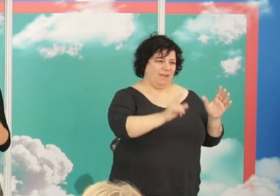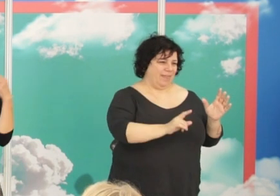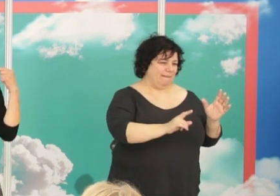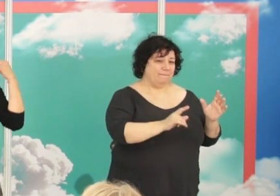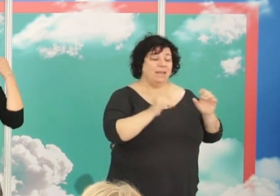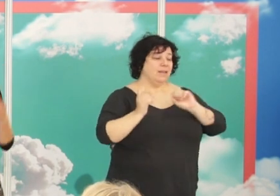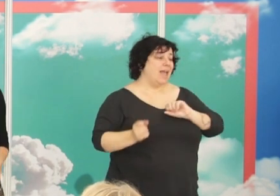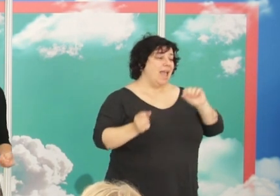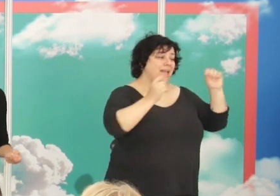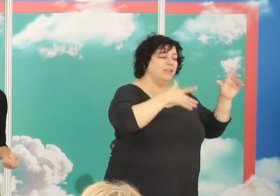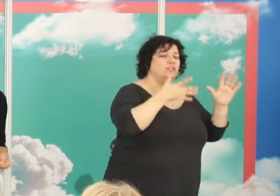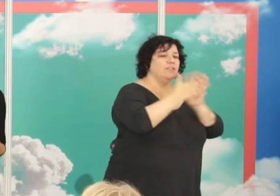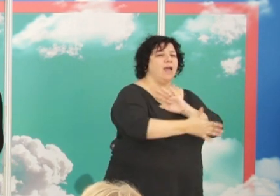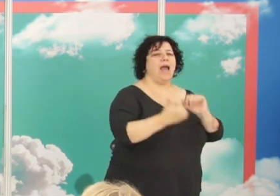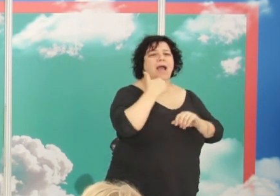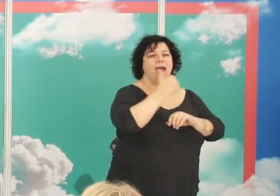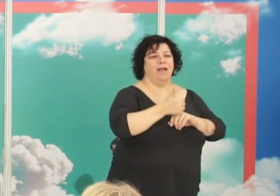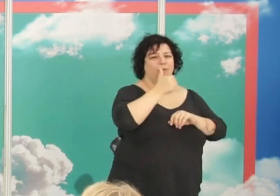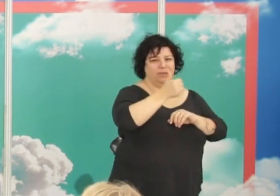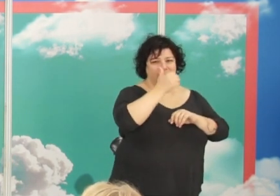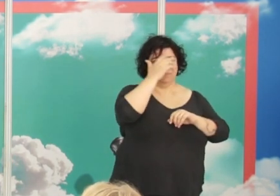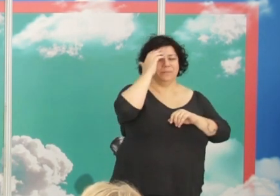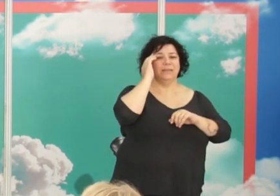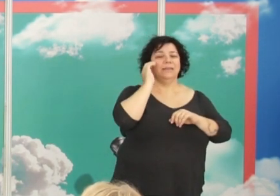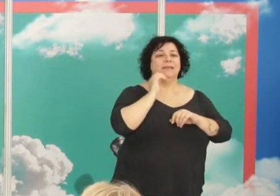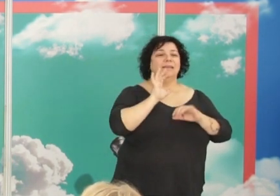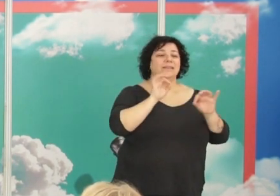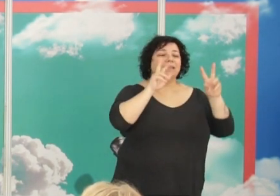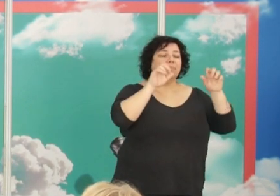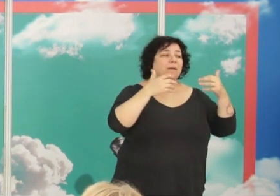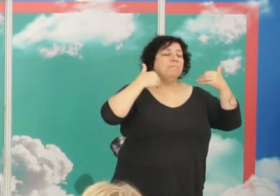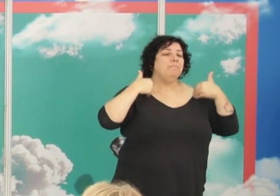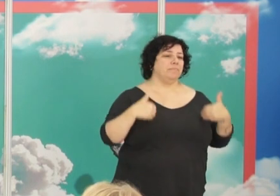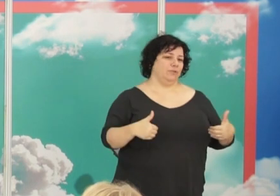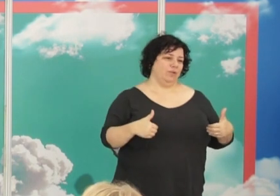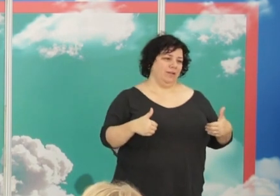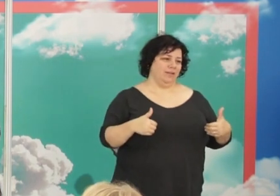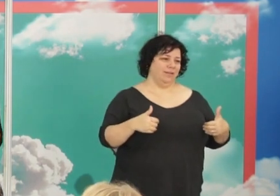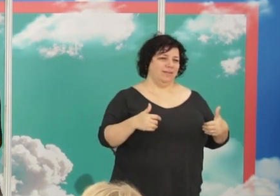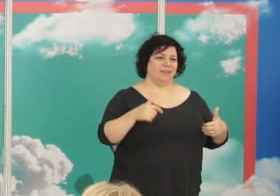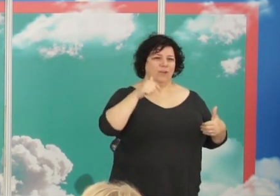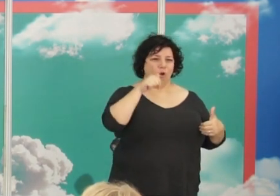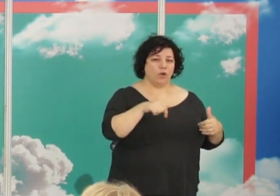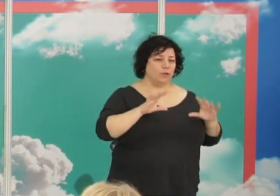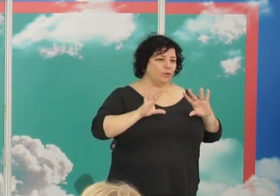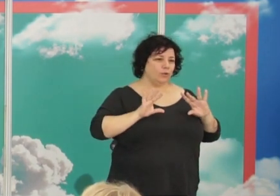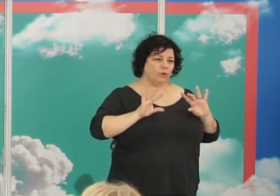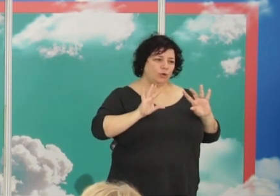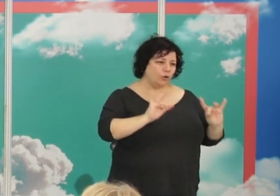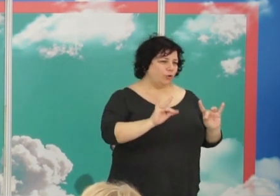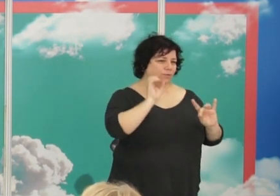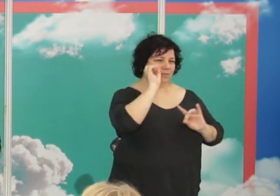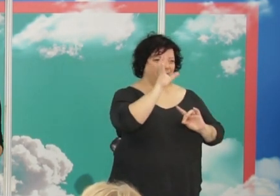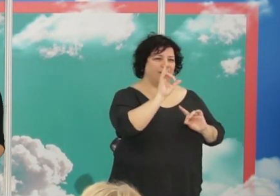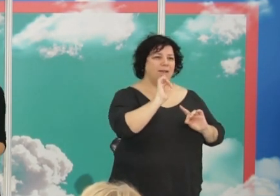exilio supuso algo más y esa es la parte personal que yo hoy no tocaba pero